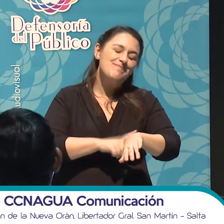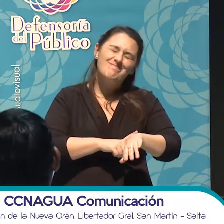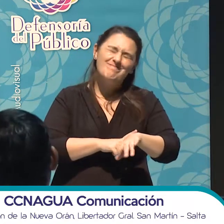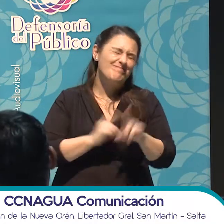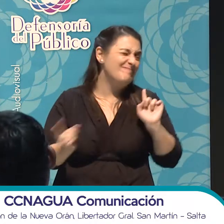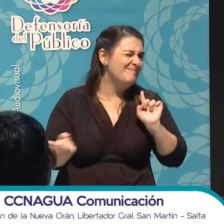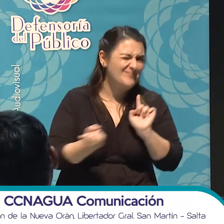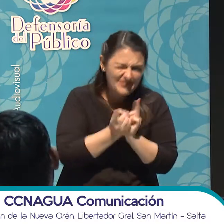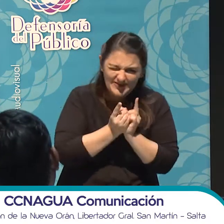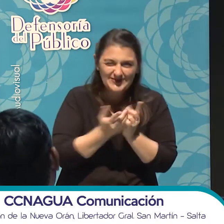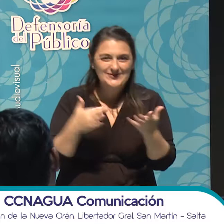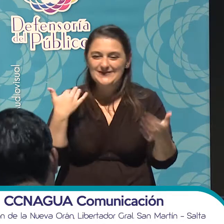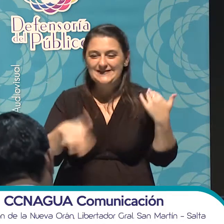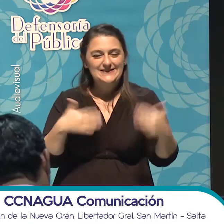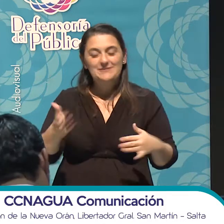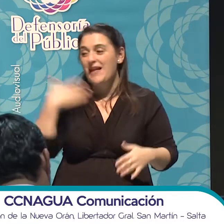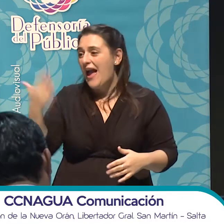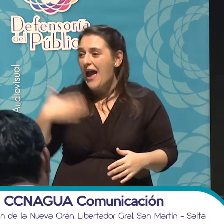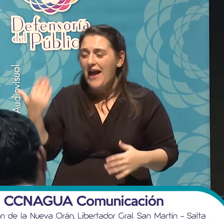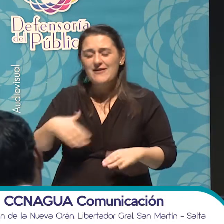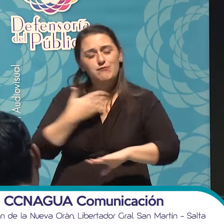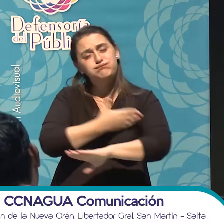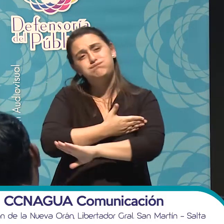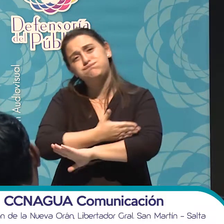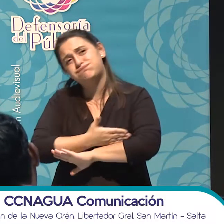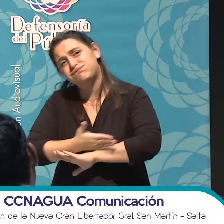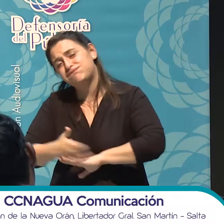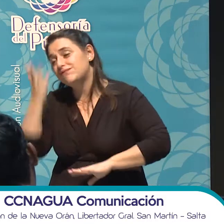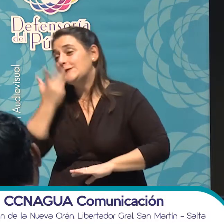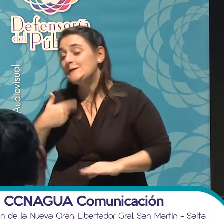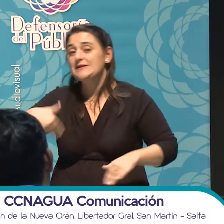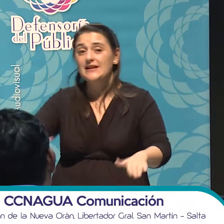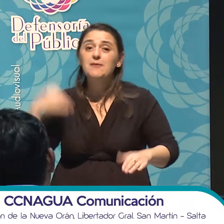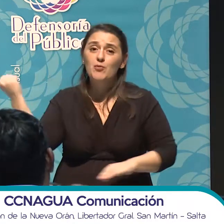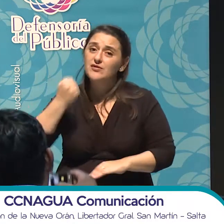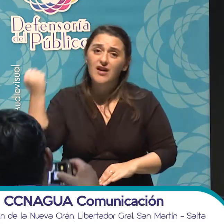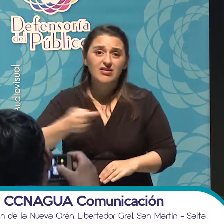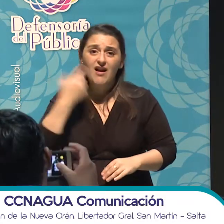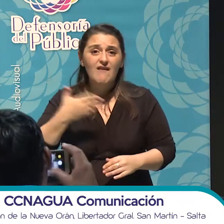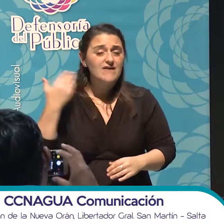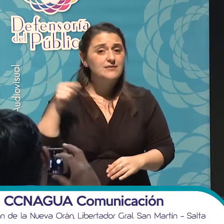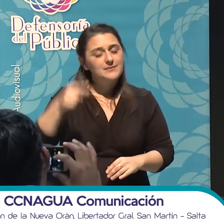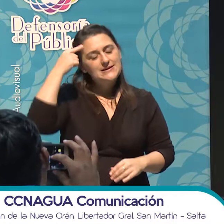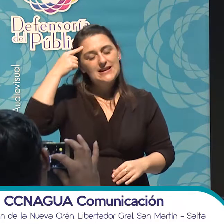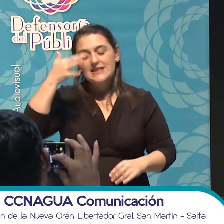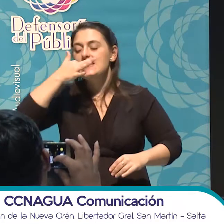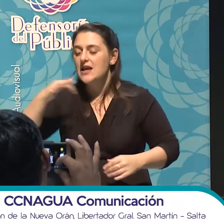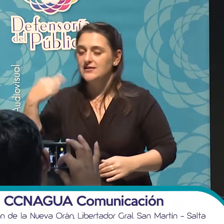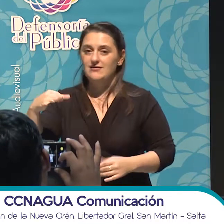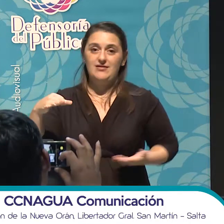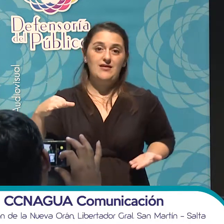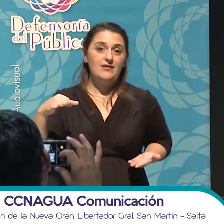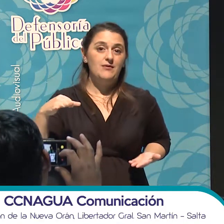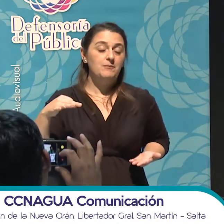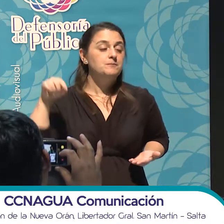corto para poder decir tantas cosas que es muy importante decirlas y que tenemos que ir entendiendo. Yo lo